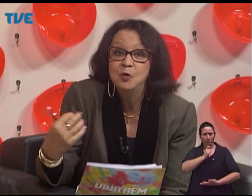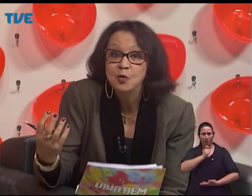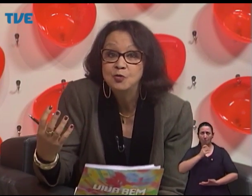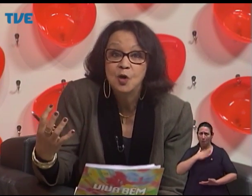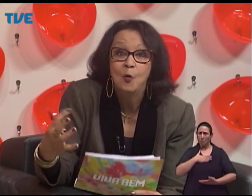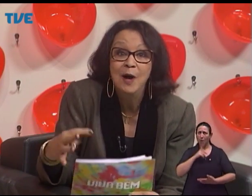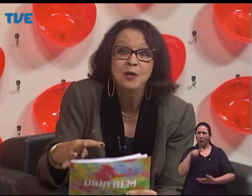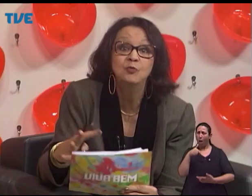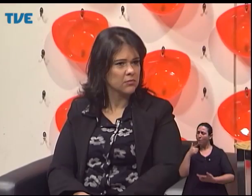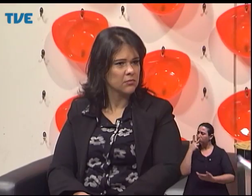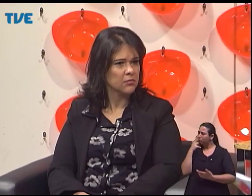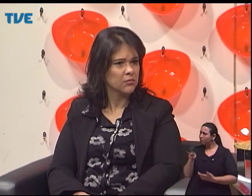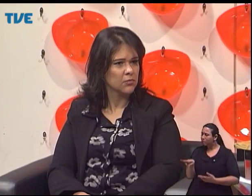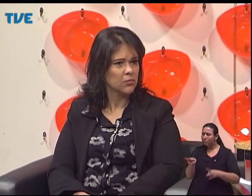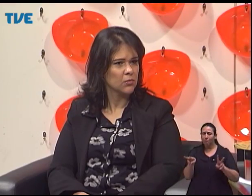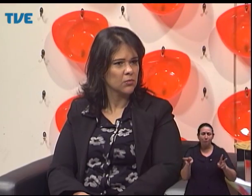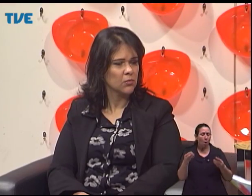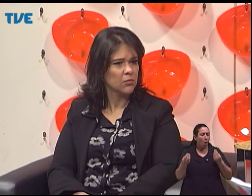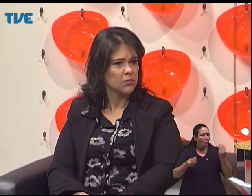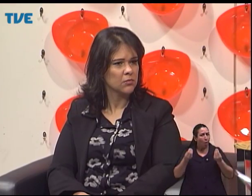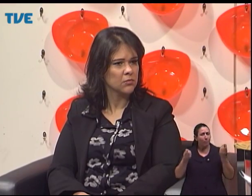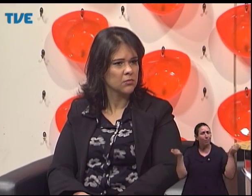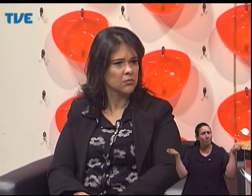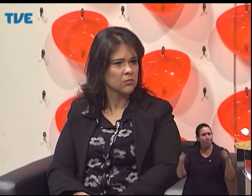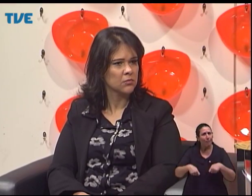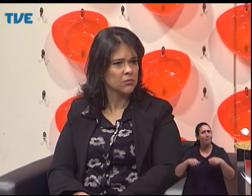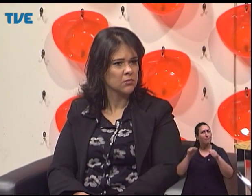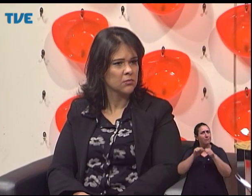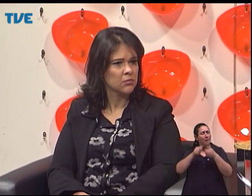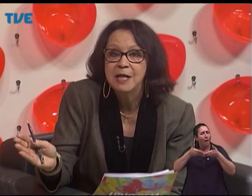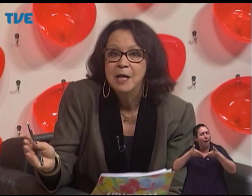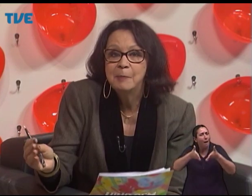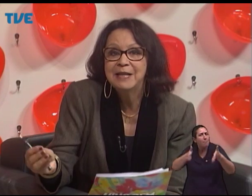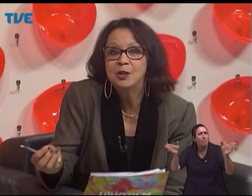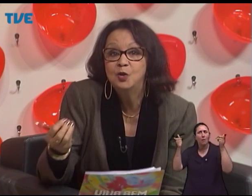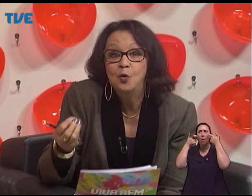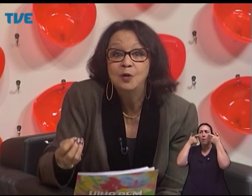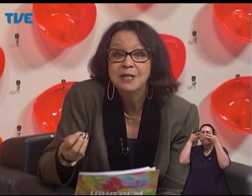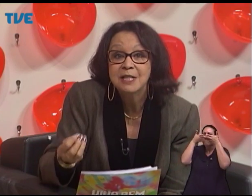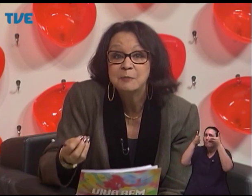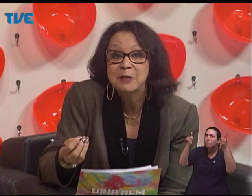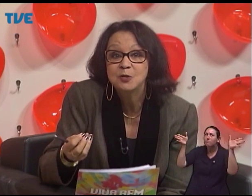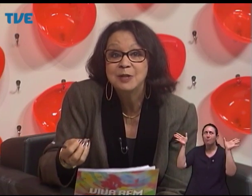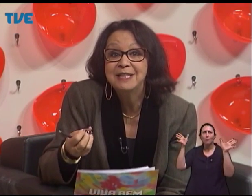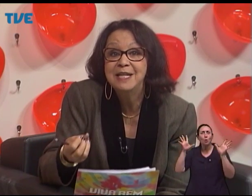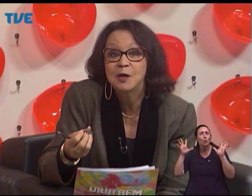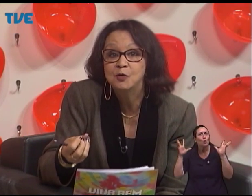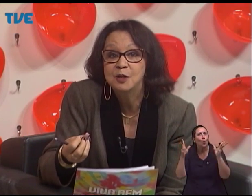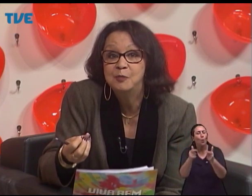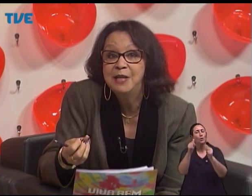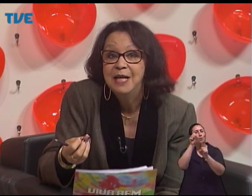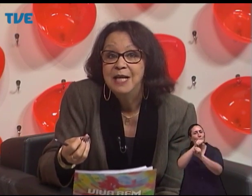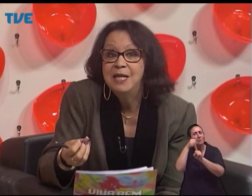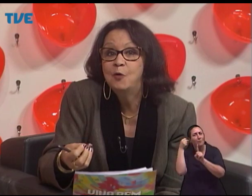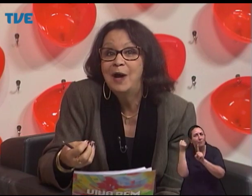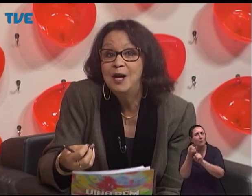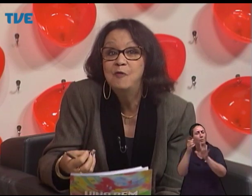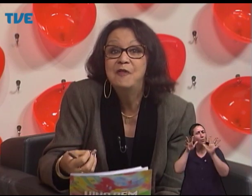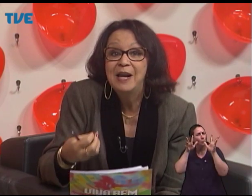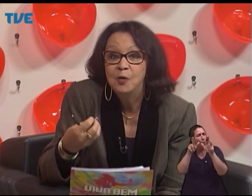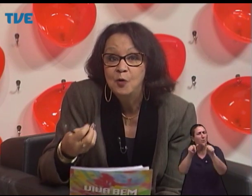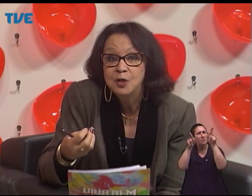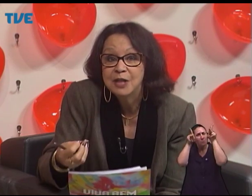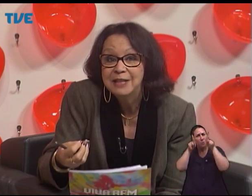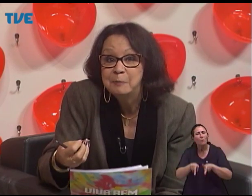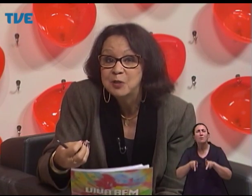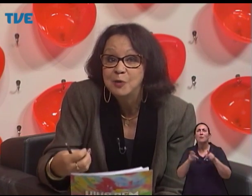maravilhoso de quanto a gente pode ainda abrir esse olhar para que todas as pessoas tenham a contribuir e qual